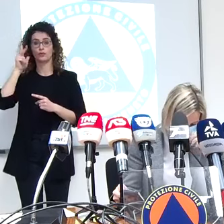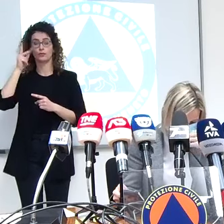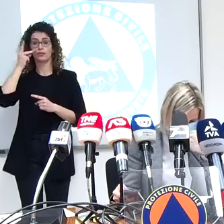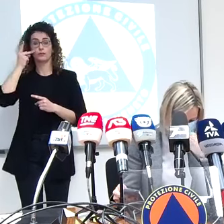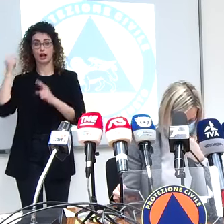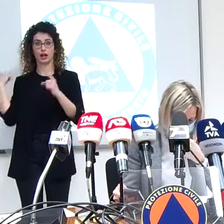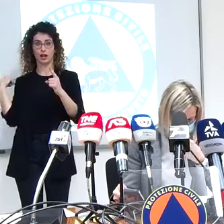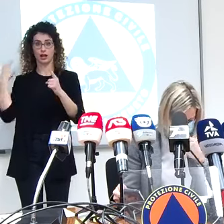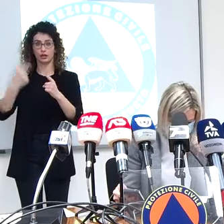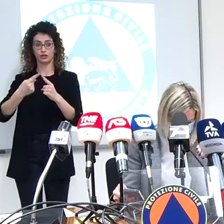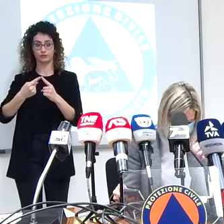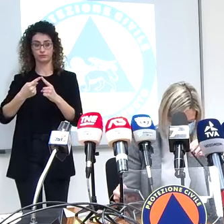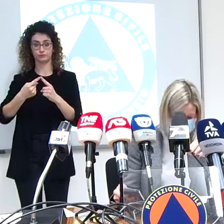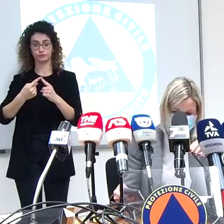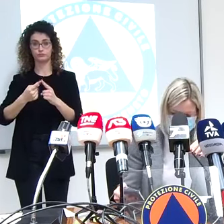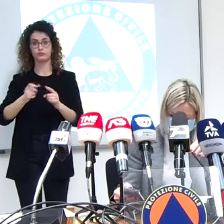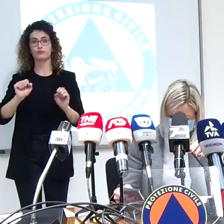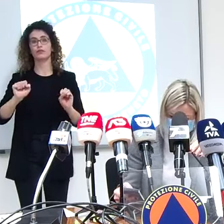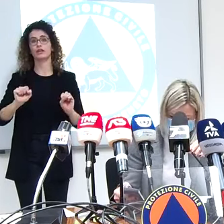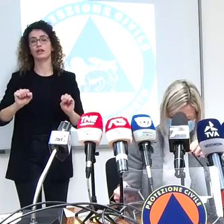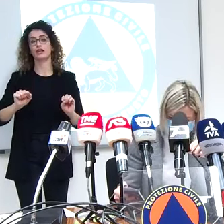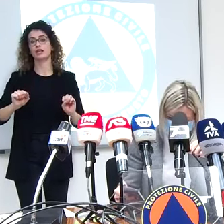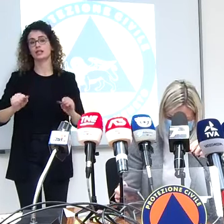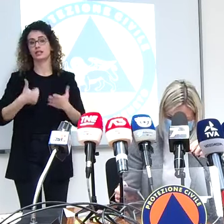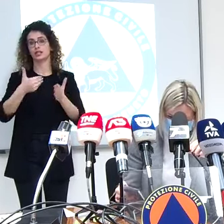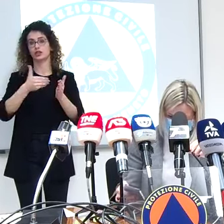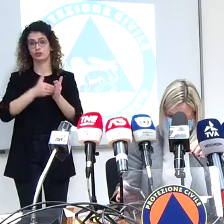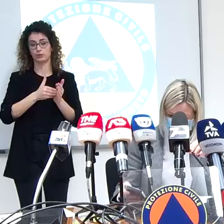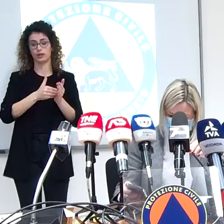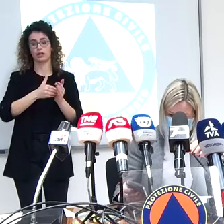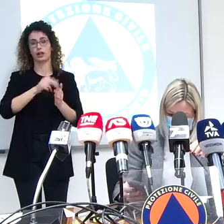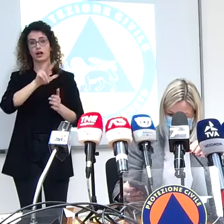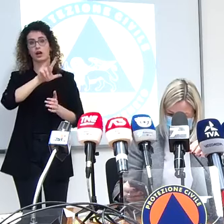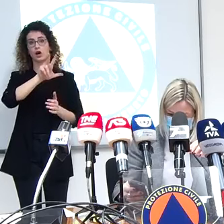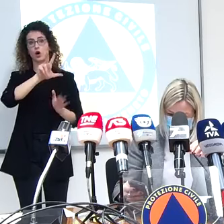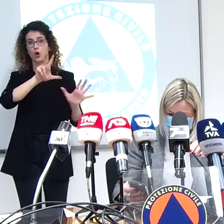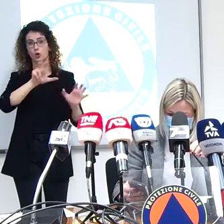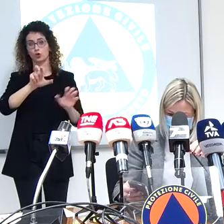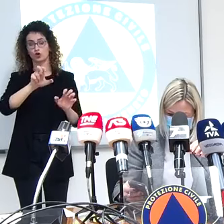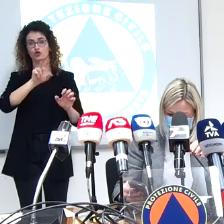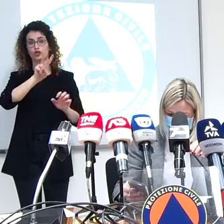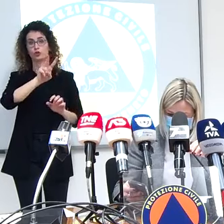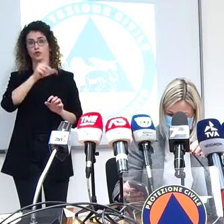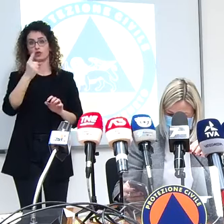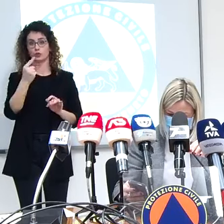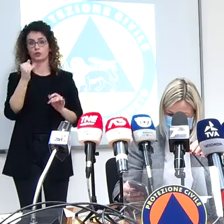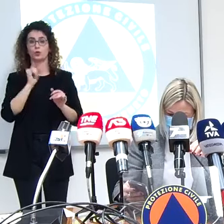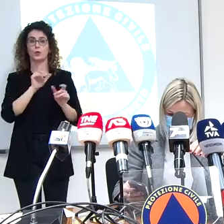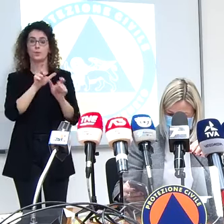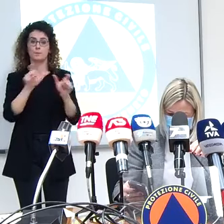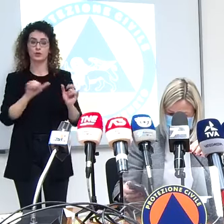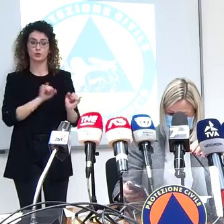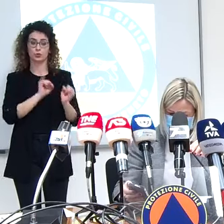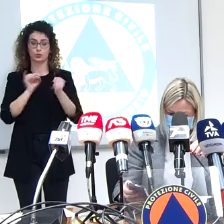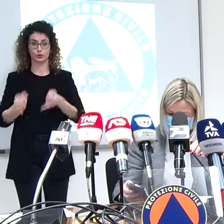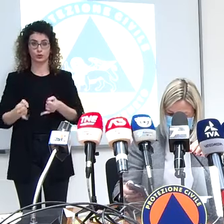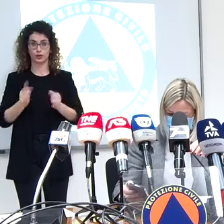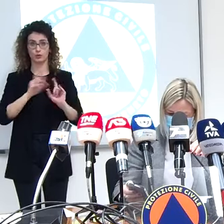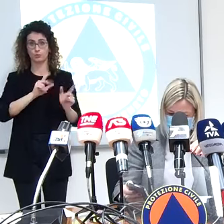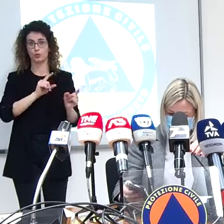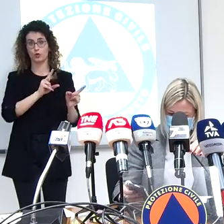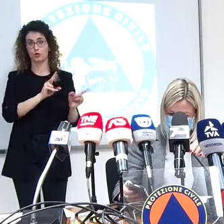.821 sono i dimessi quindi 16.821 sono i dimessi